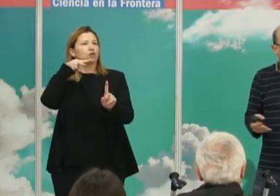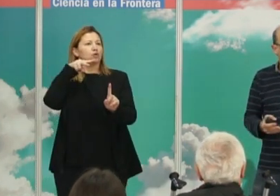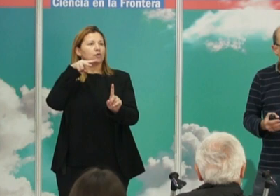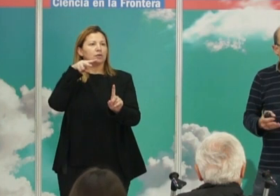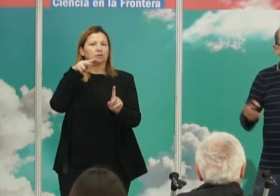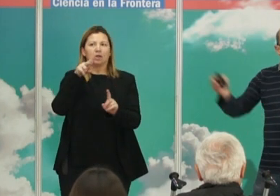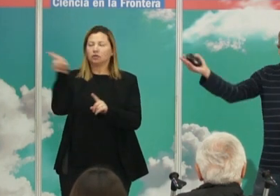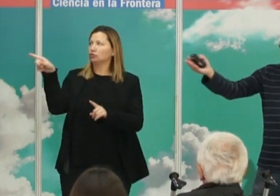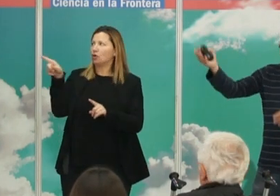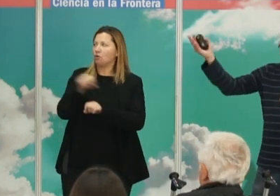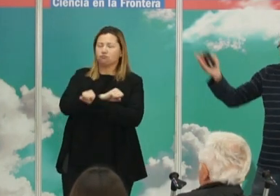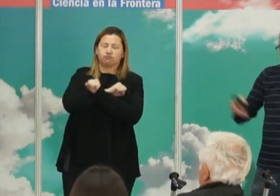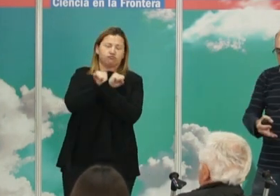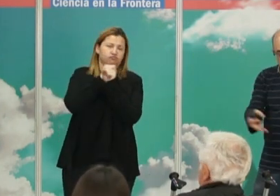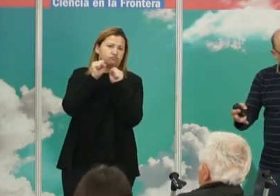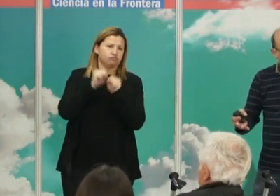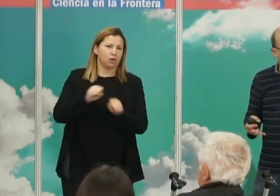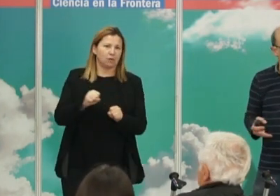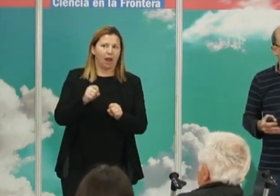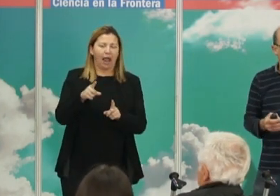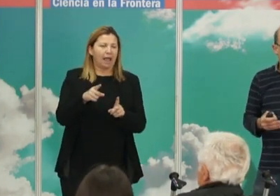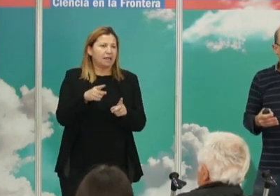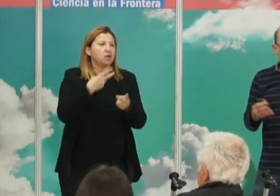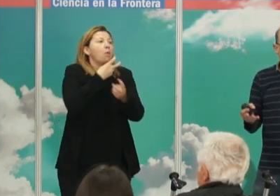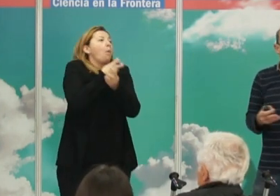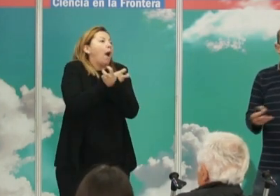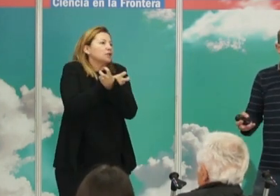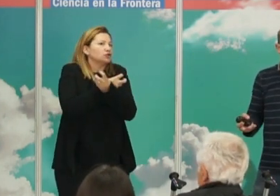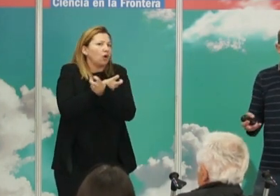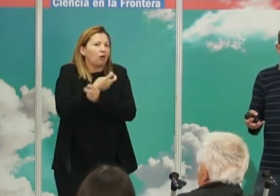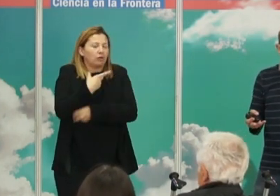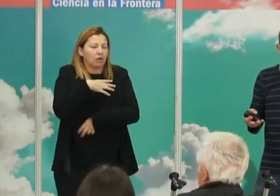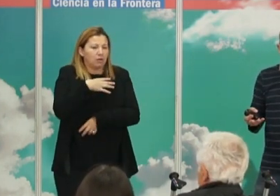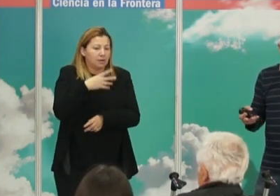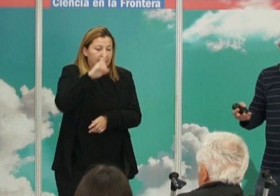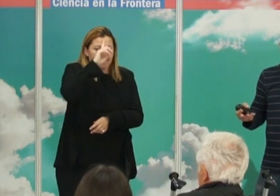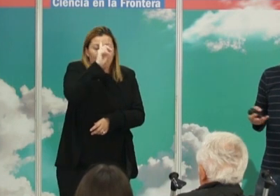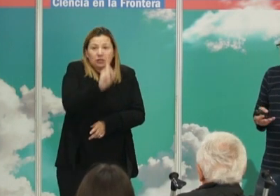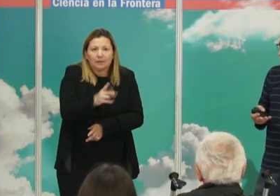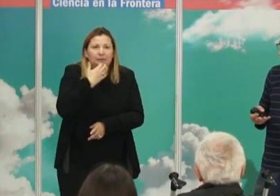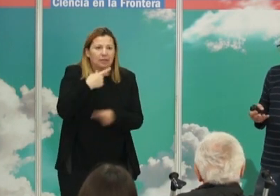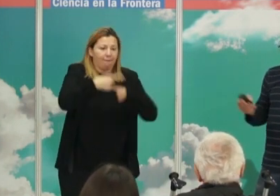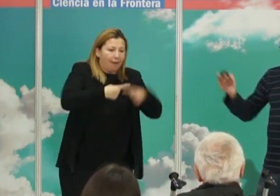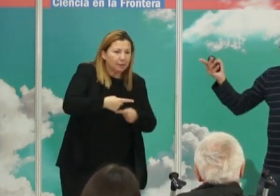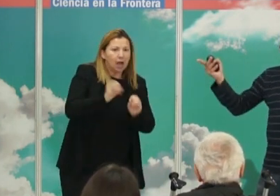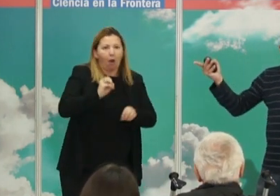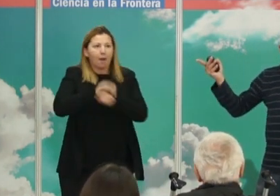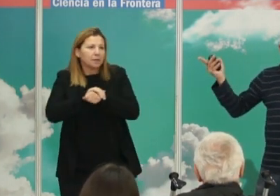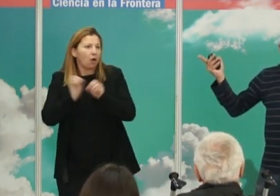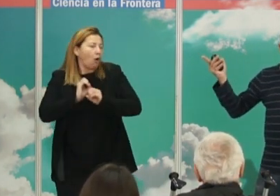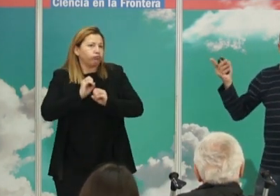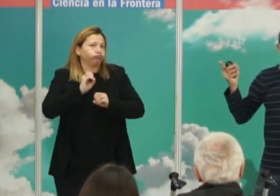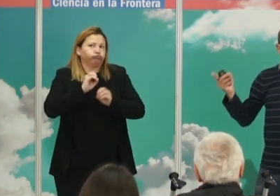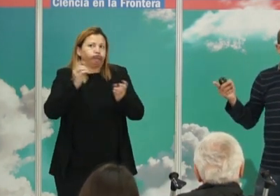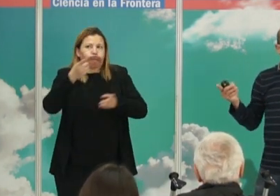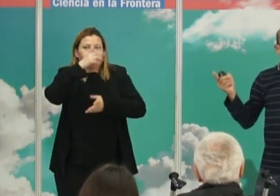es imposible. En algunos de estos casos hay fragmentos de huesos y no hay forma de decir si están emparentados, lógicamente. Pero, a partir de